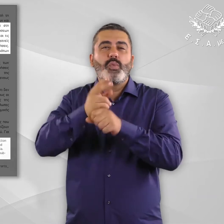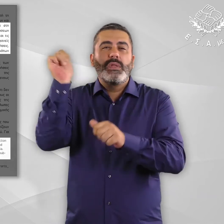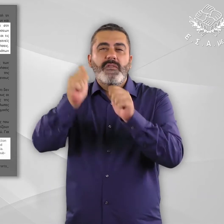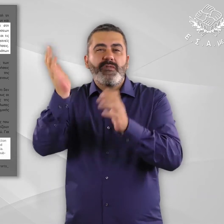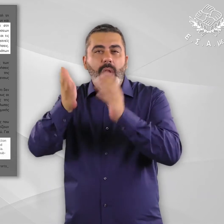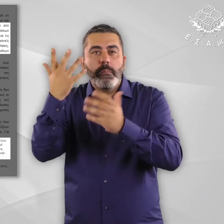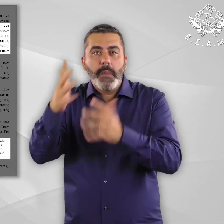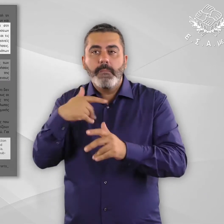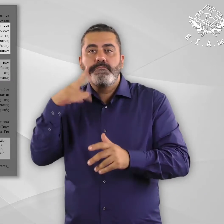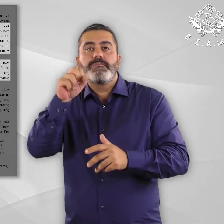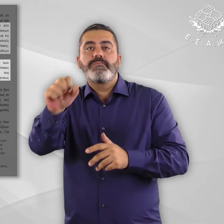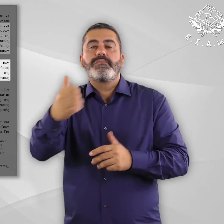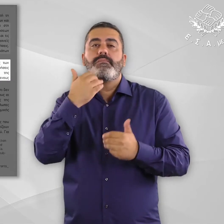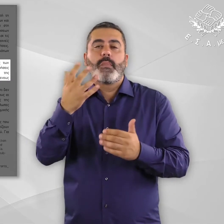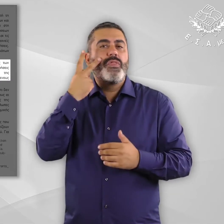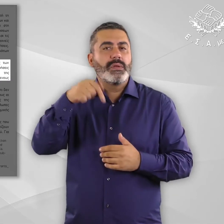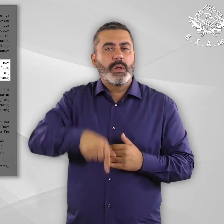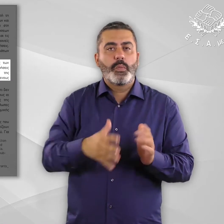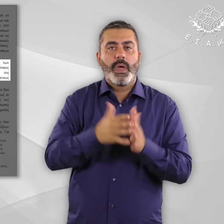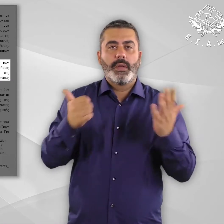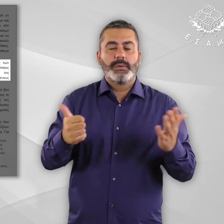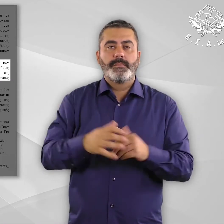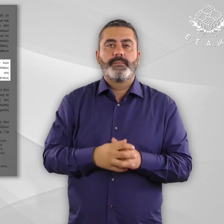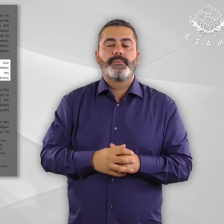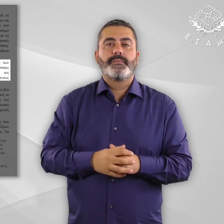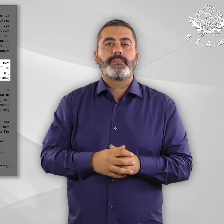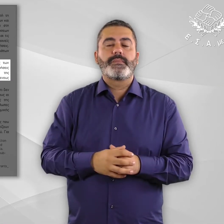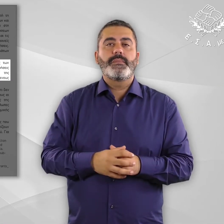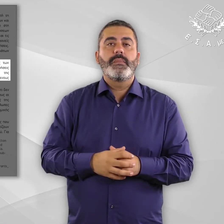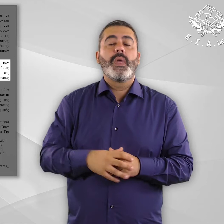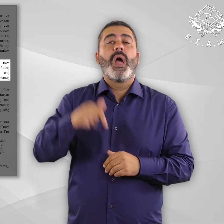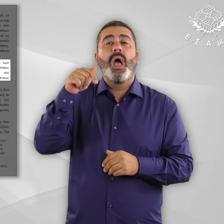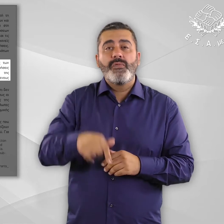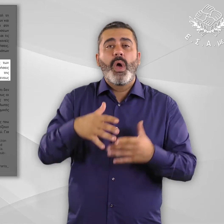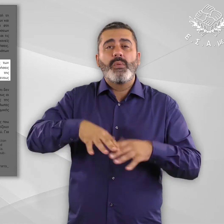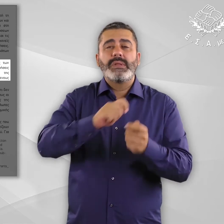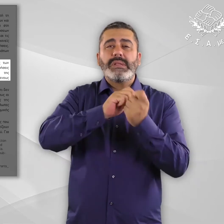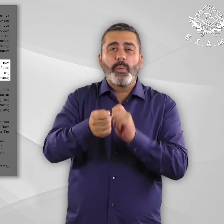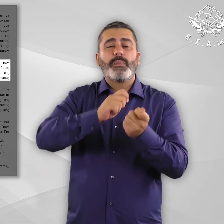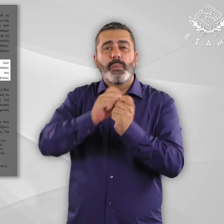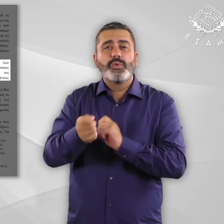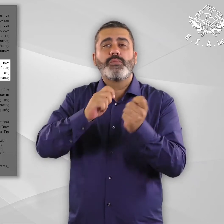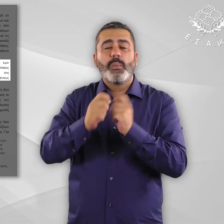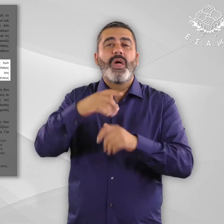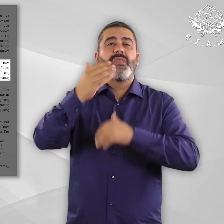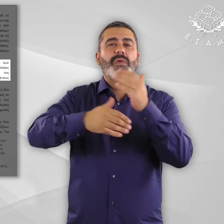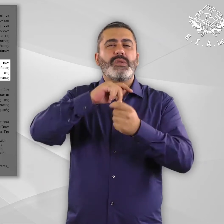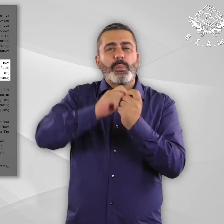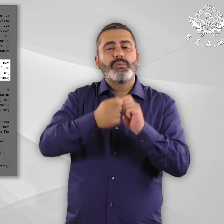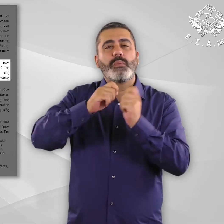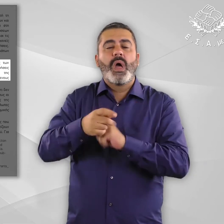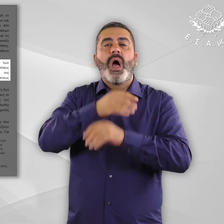υποσημείωση 16. Και σε αυτόν τον τομέα οι συνεχείς τροποποιήσεις των διαδικασιών έχουν δημιουργήσει προβλήματα και